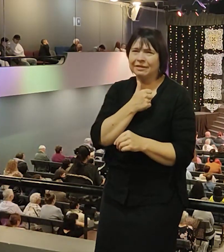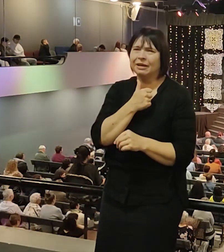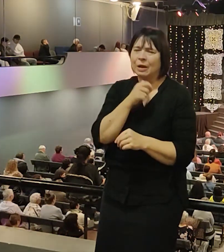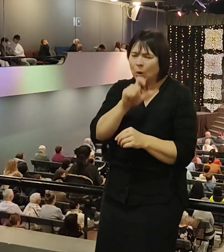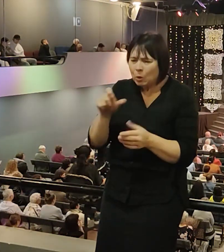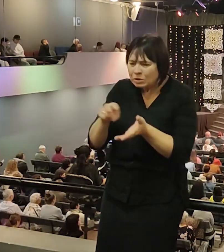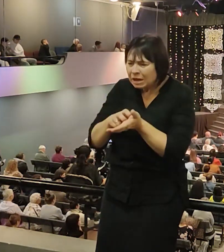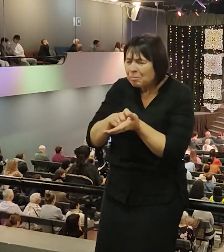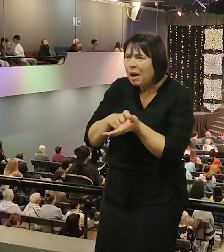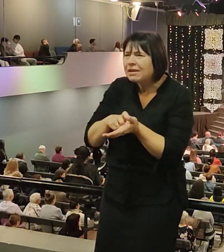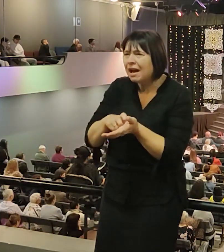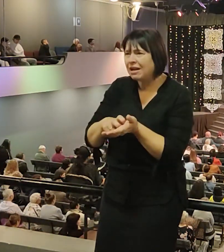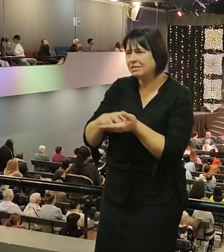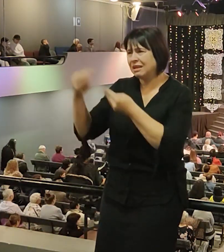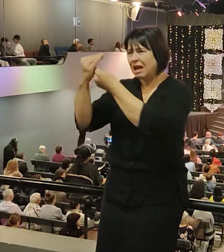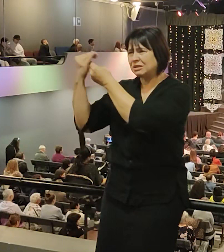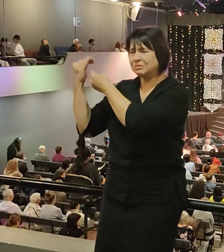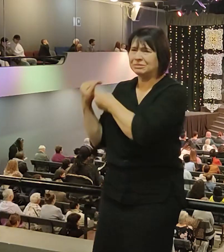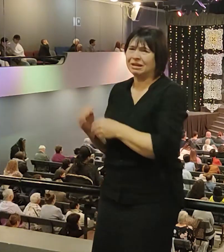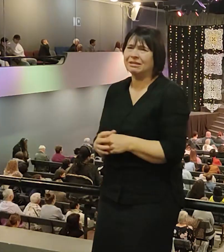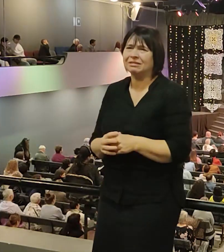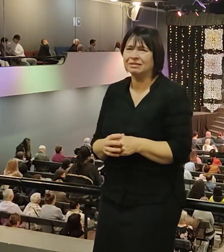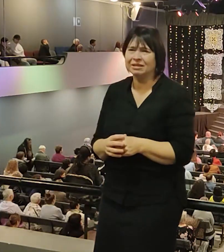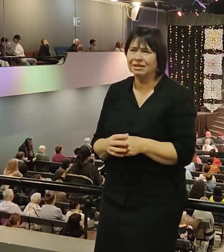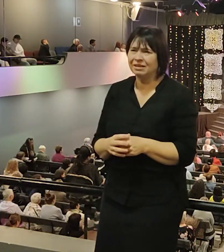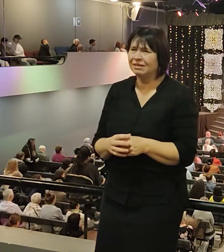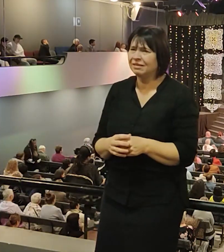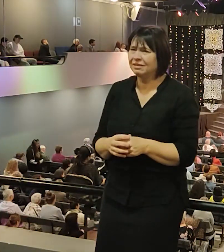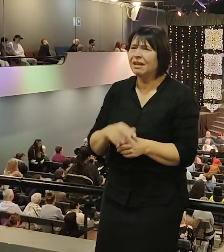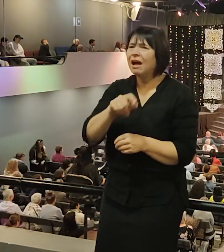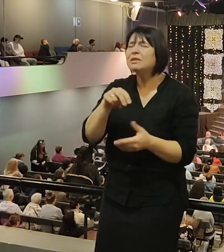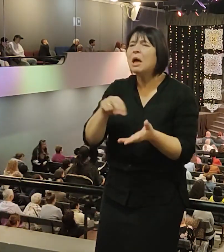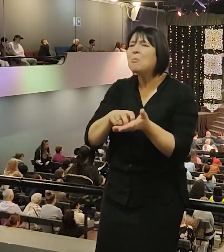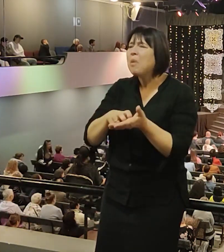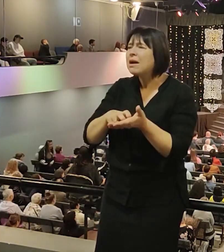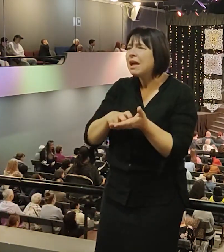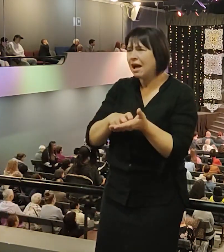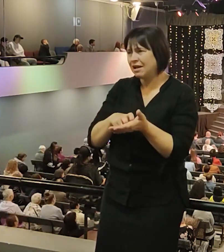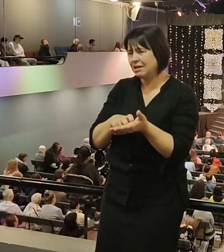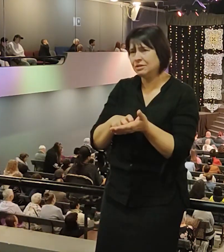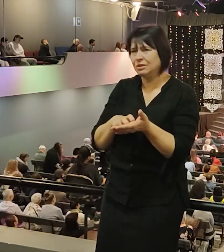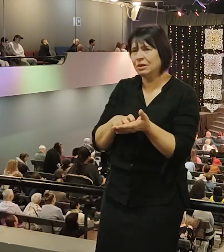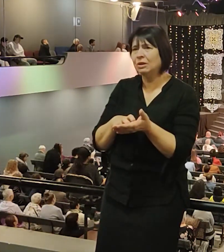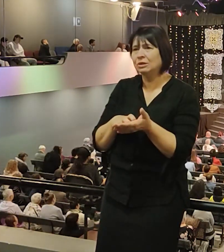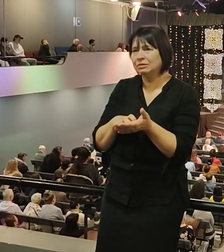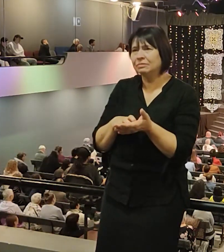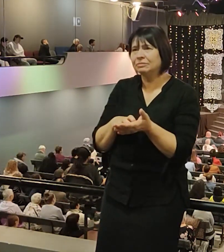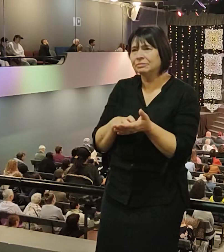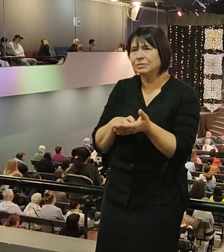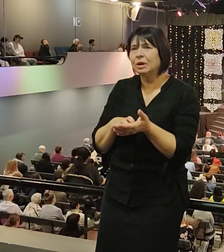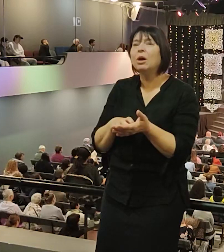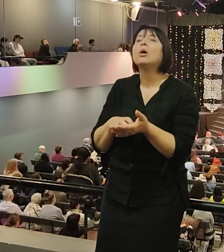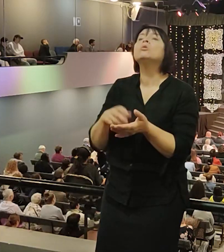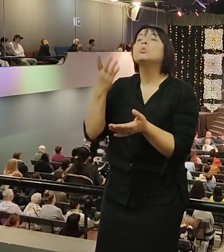гражданской репутации, они боялись публично исповедовать Иисуса Христа. Но во время